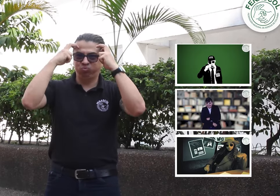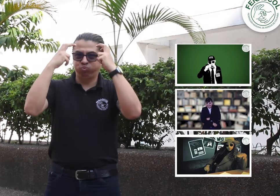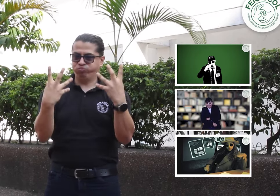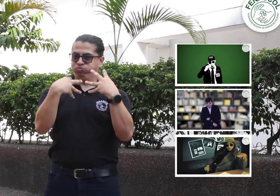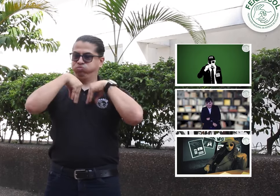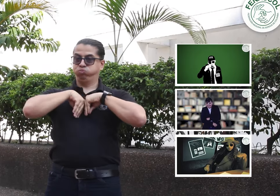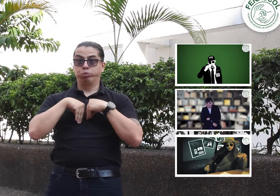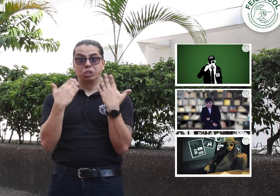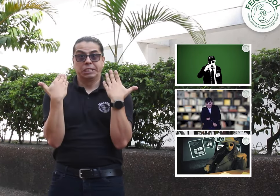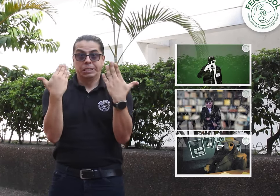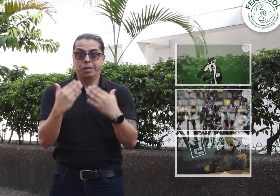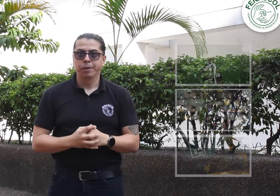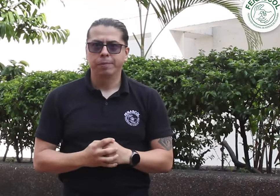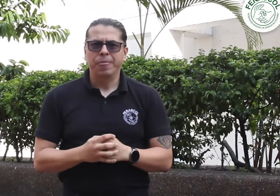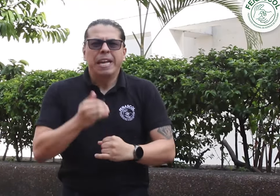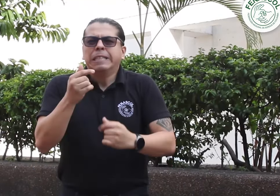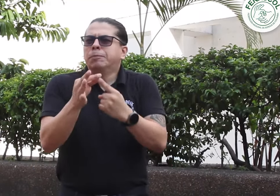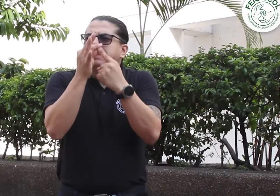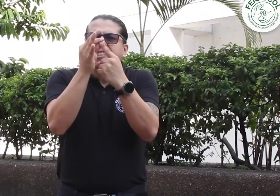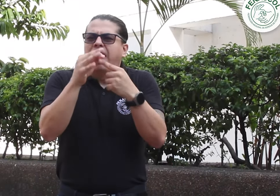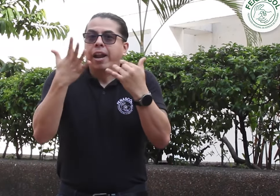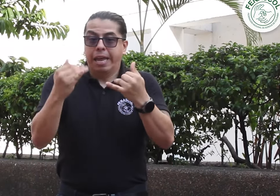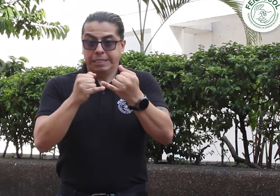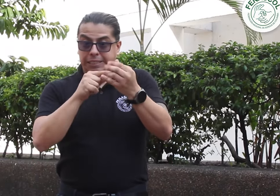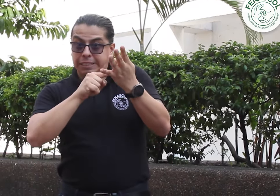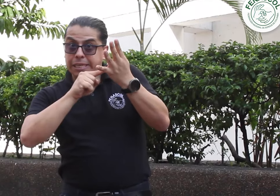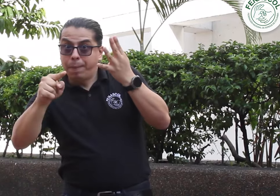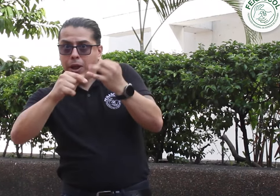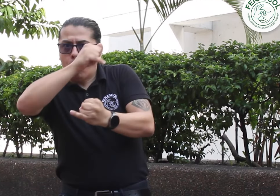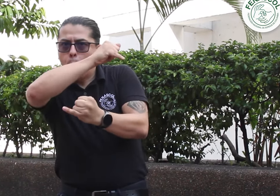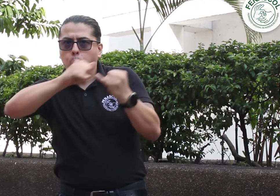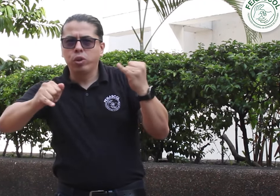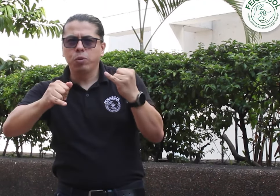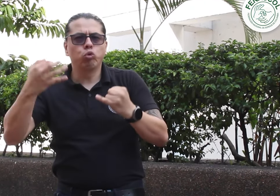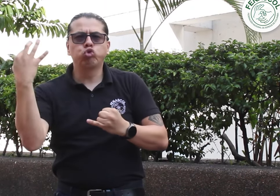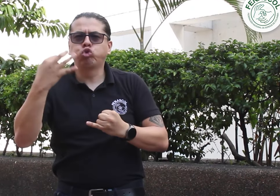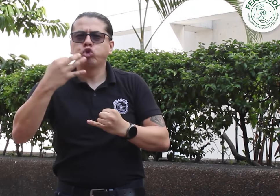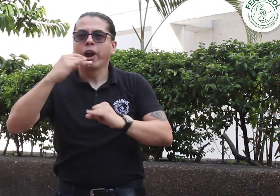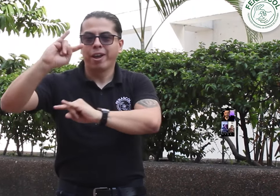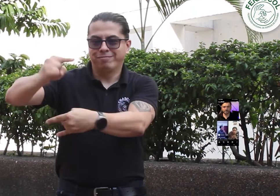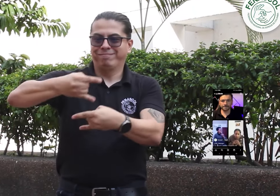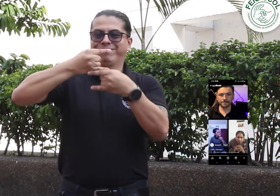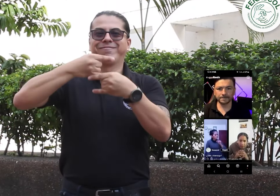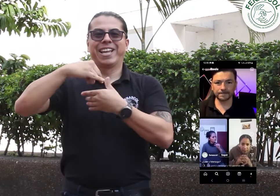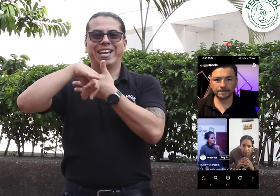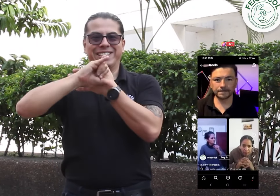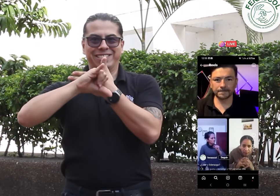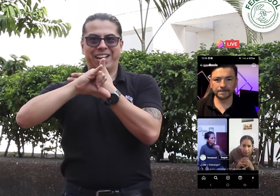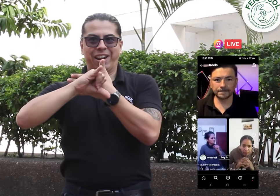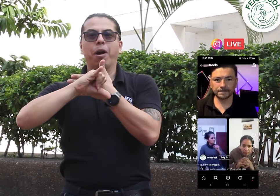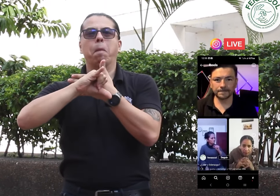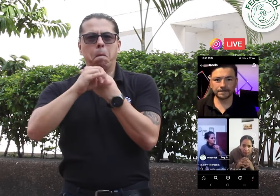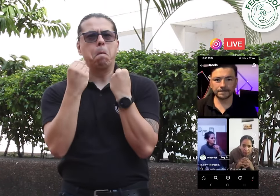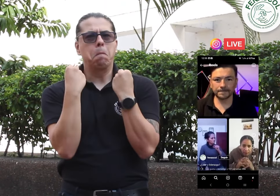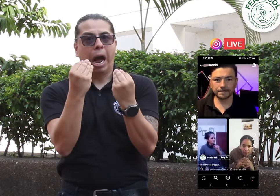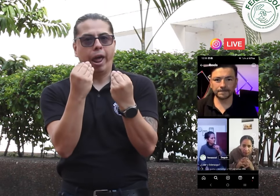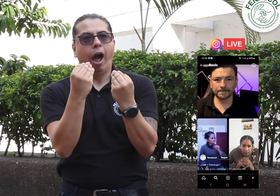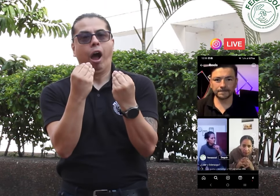Destacamos los lives de Instagram de la última semana de cada mes, en donde había interacción con la comunidad sorda, para no